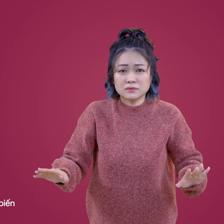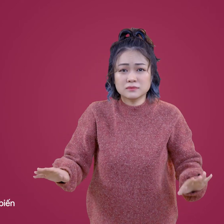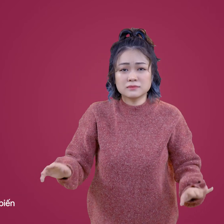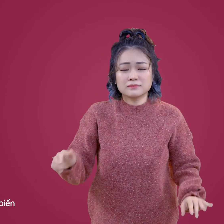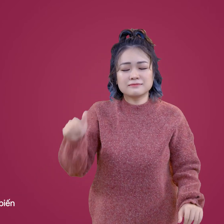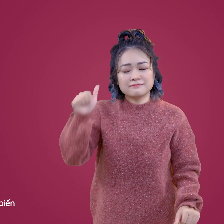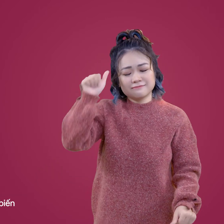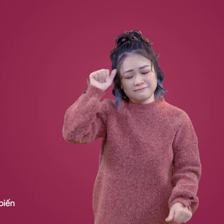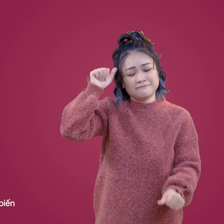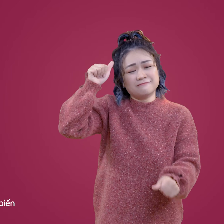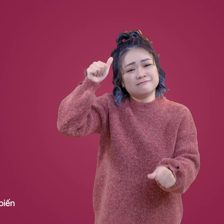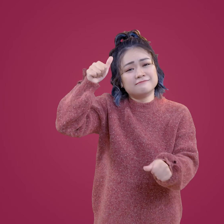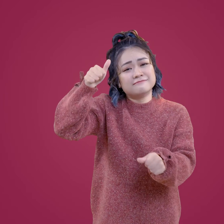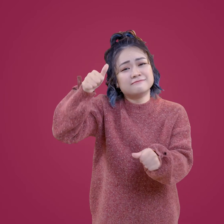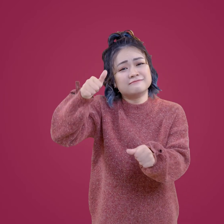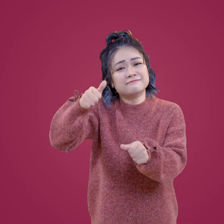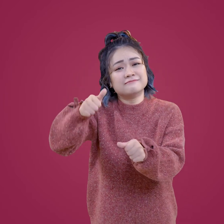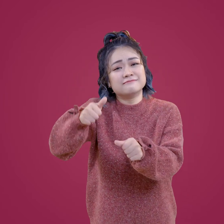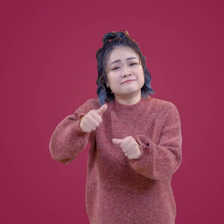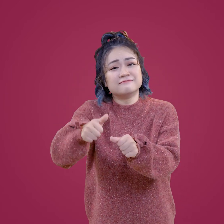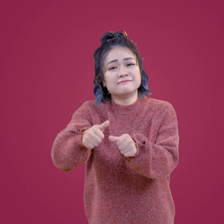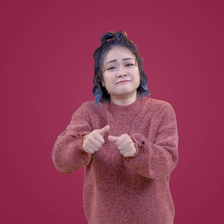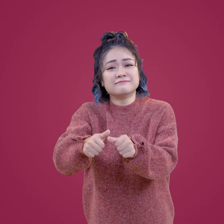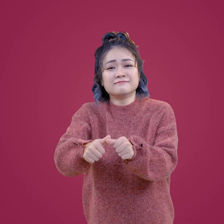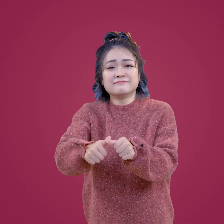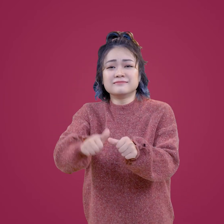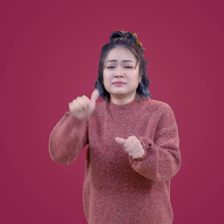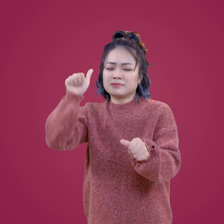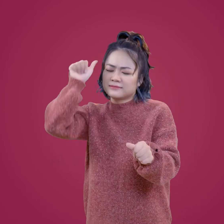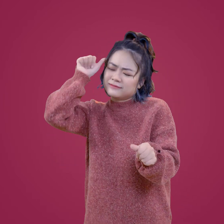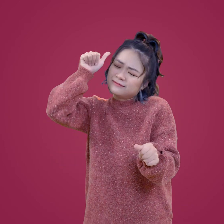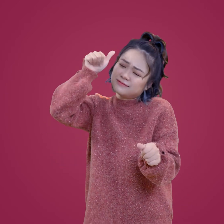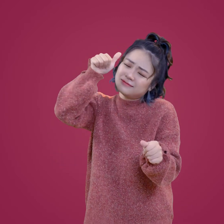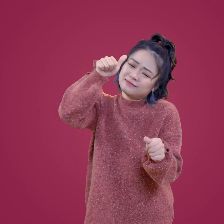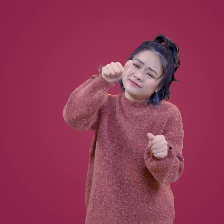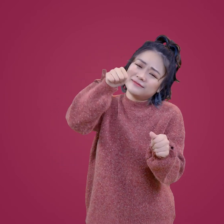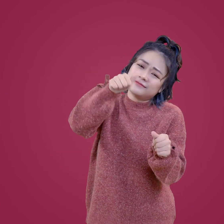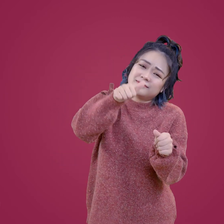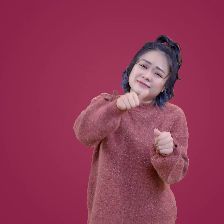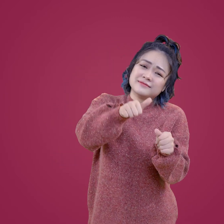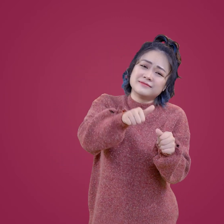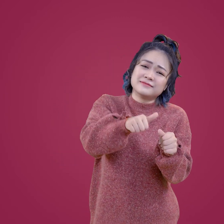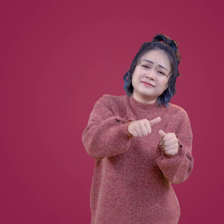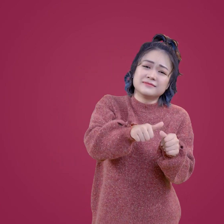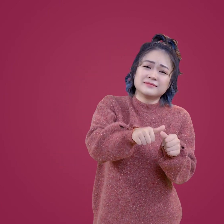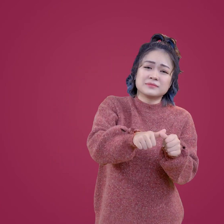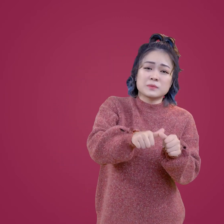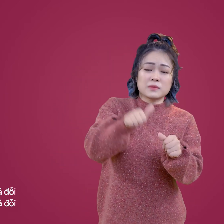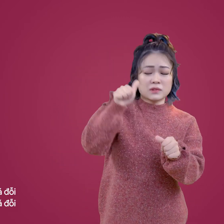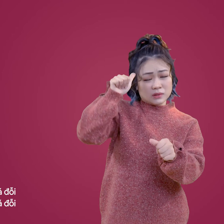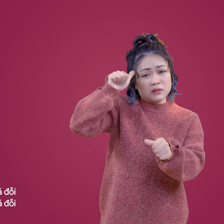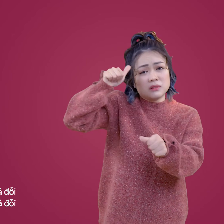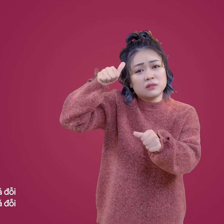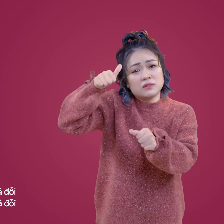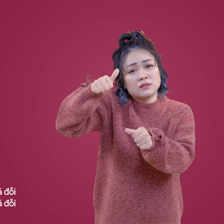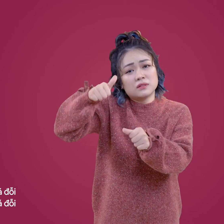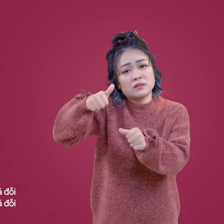멀어져요 보고싶은 보고싶은 보고싶은